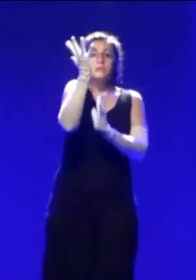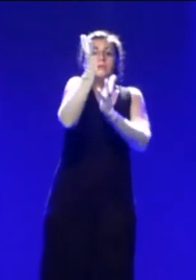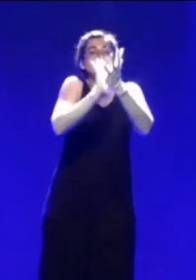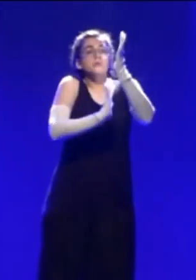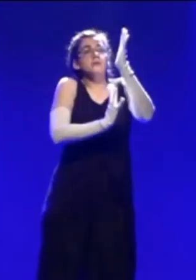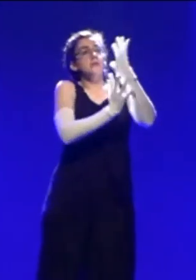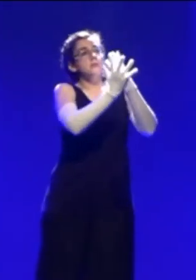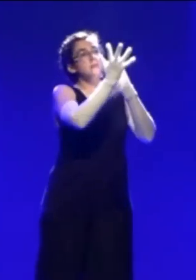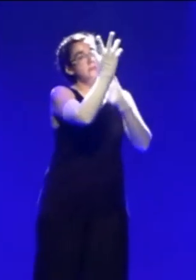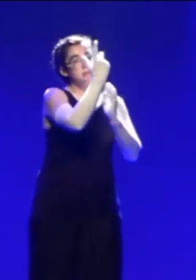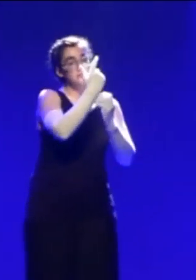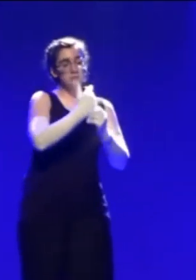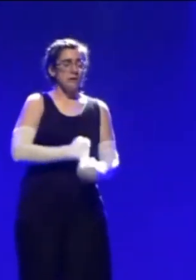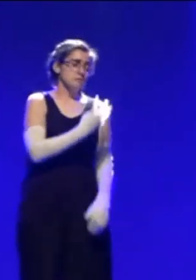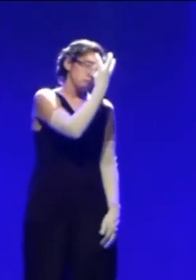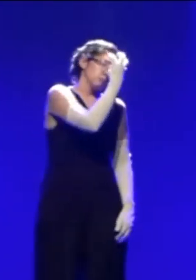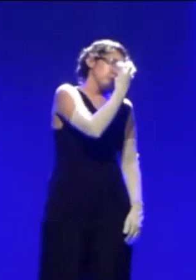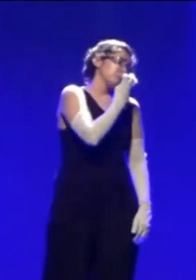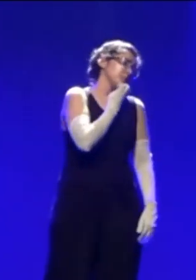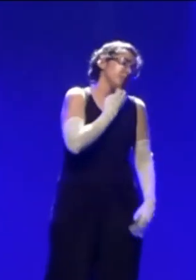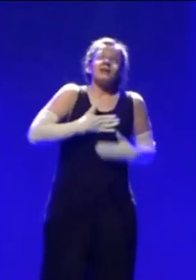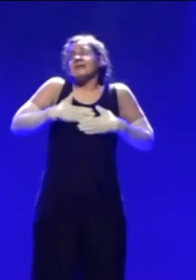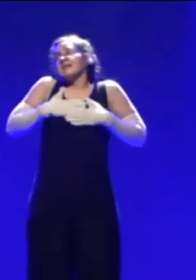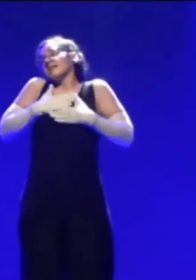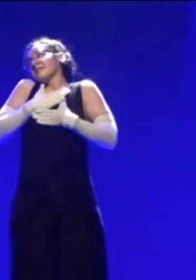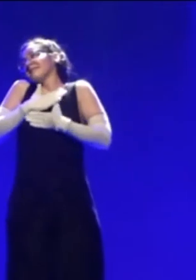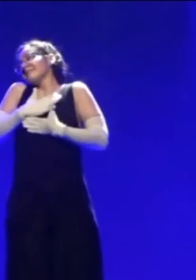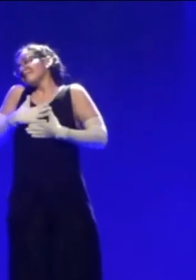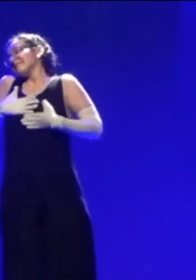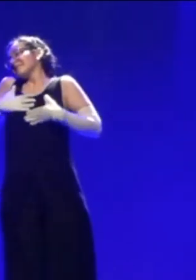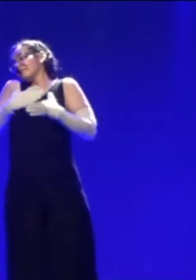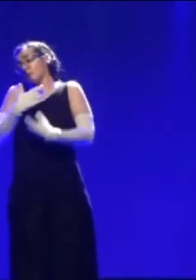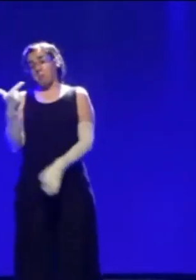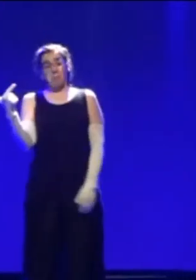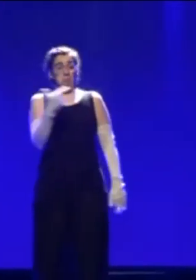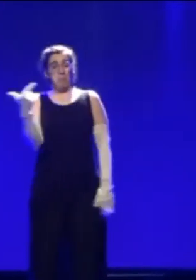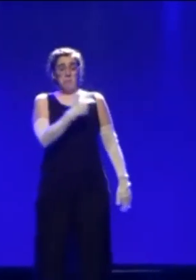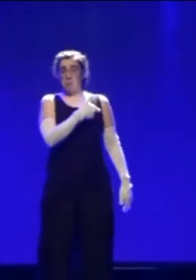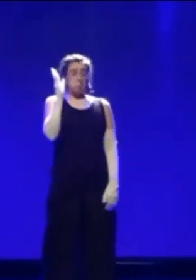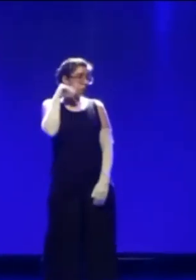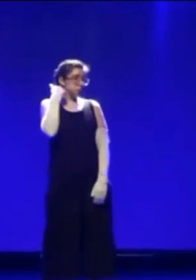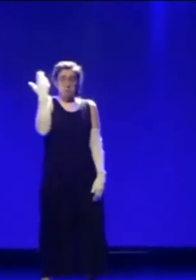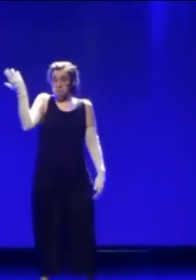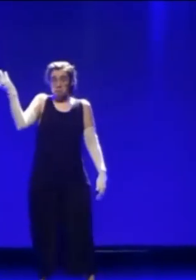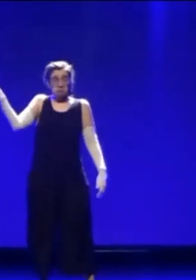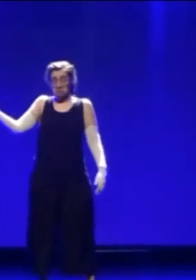allumé le feu, mes chameurs, mes plaisirs, je n'ai plus besoin de